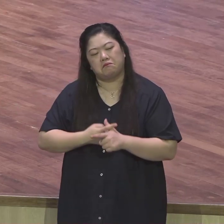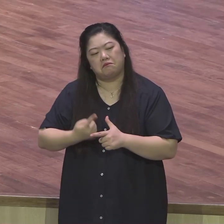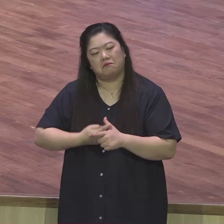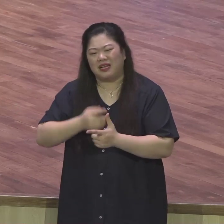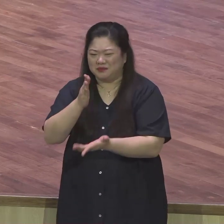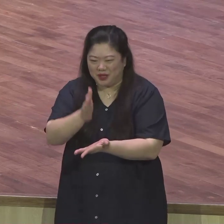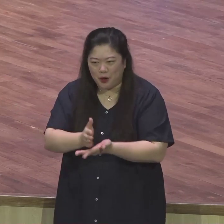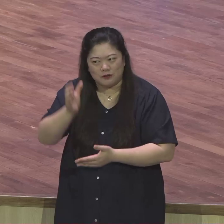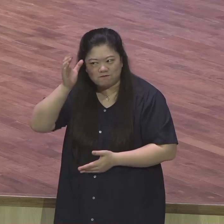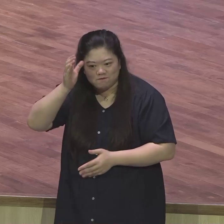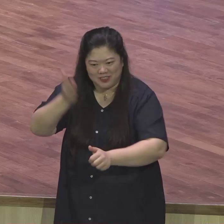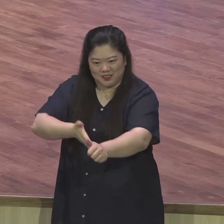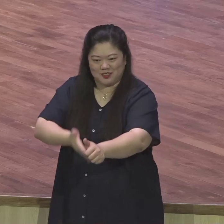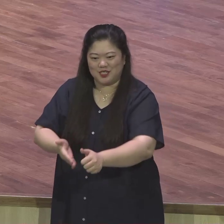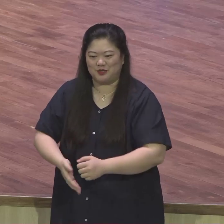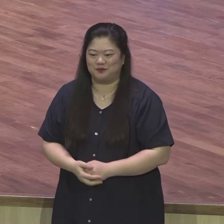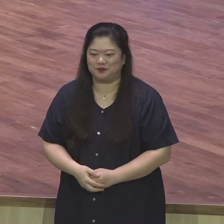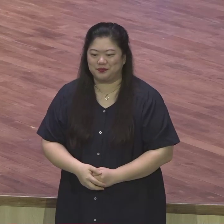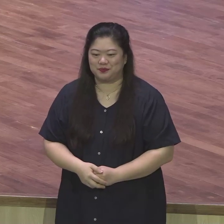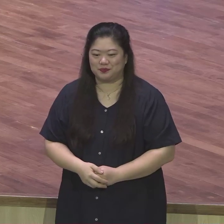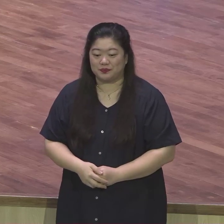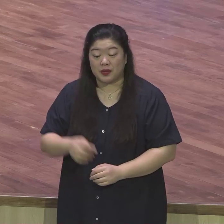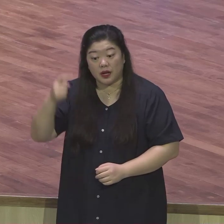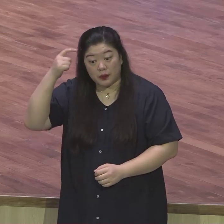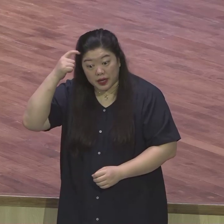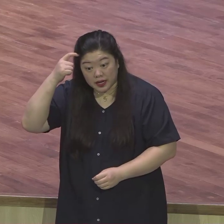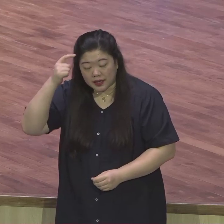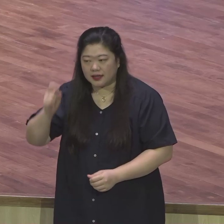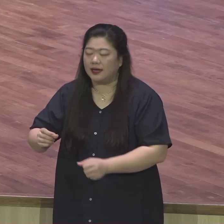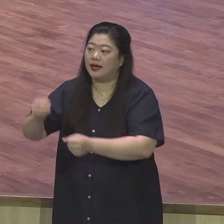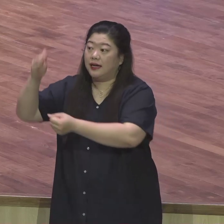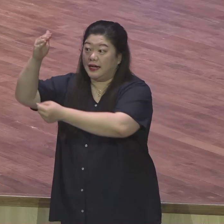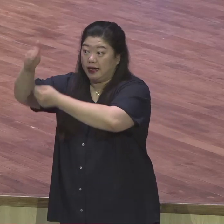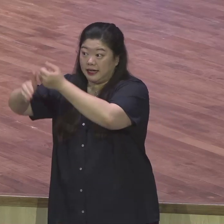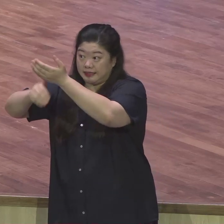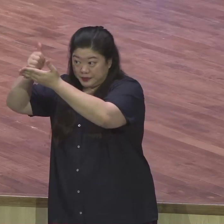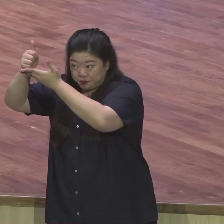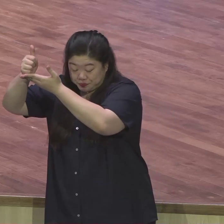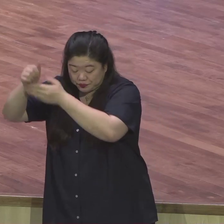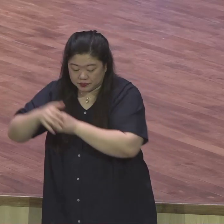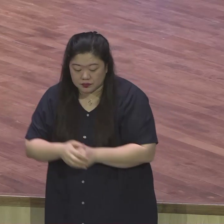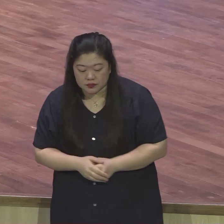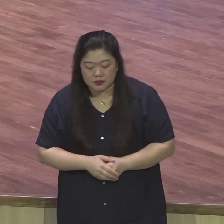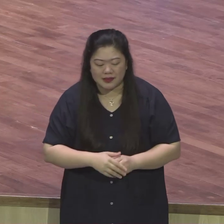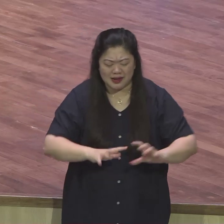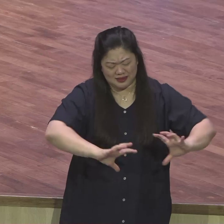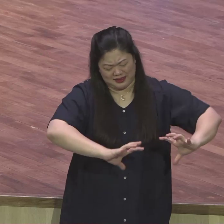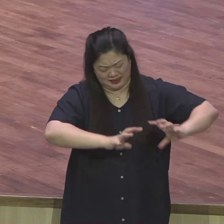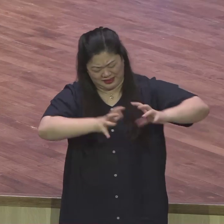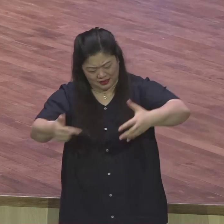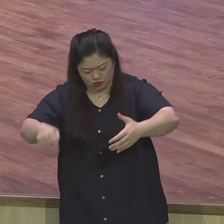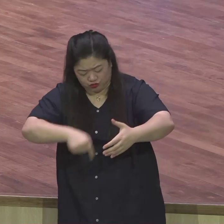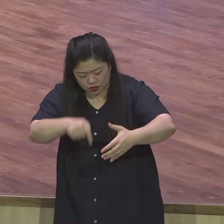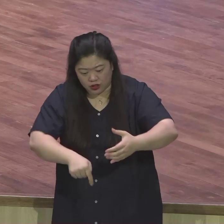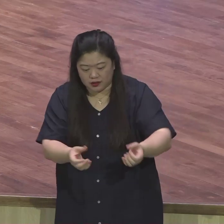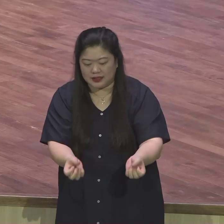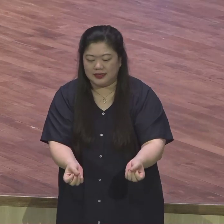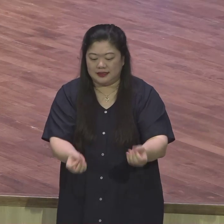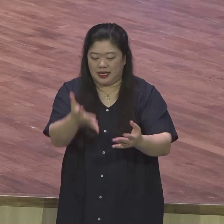하나님께서 이민족을 위해서 열방의 제상나라를 서기 위해서 정말로 우리에게 연약을 주신 줄